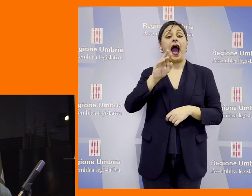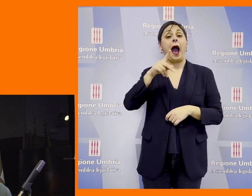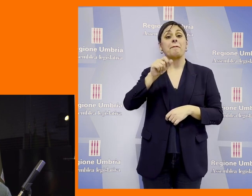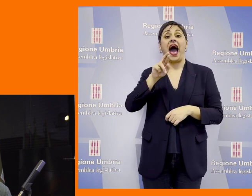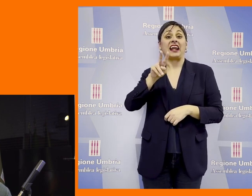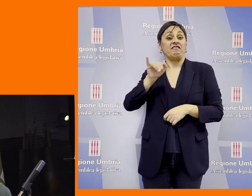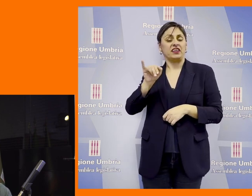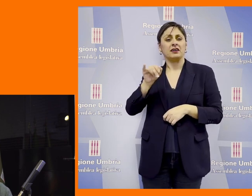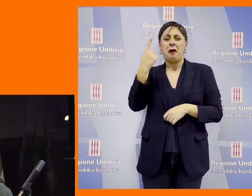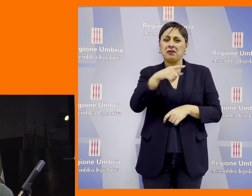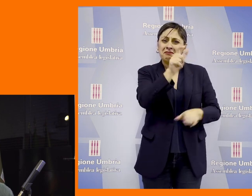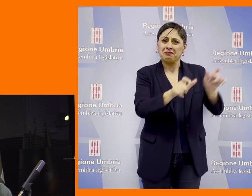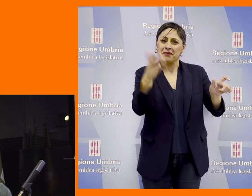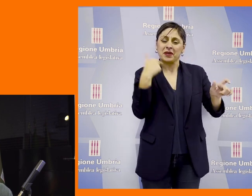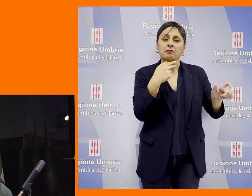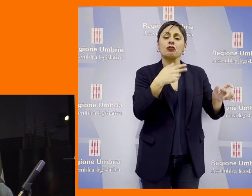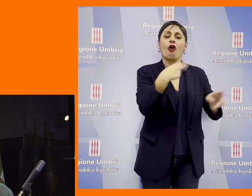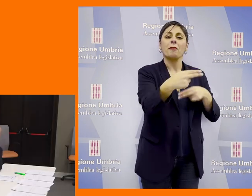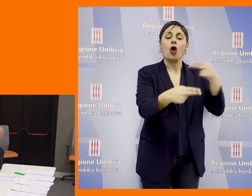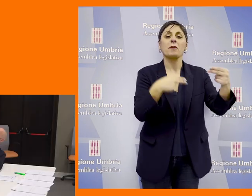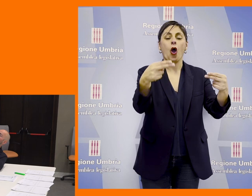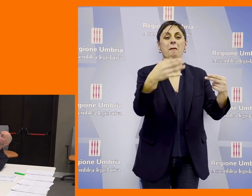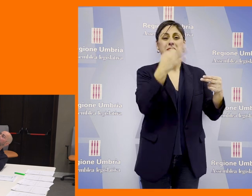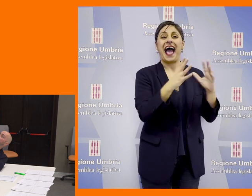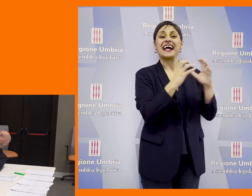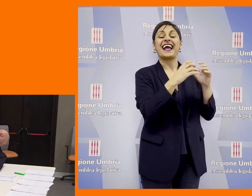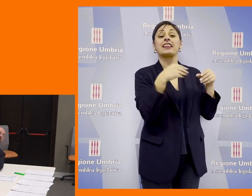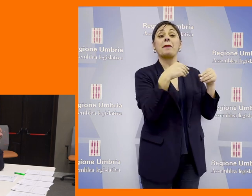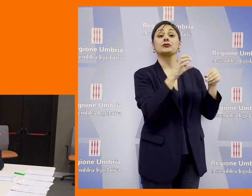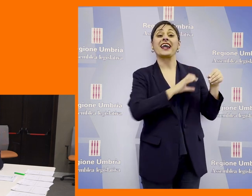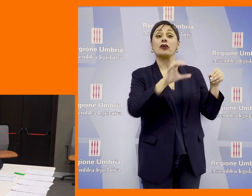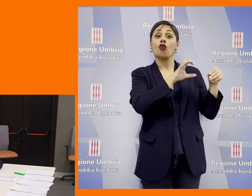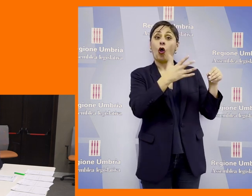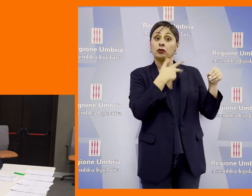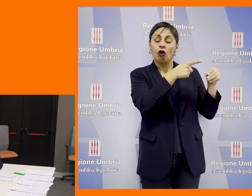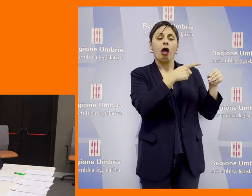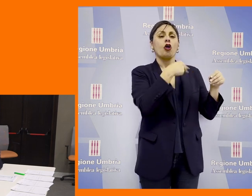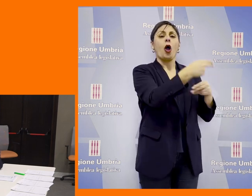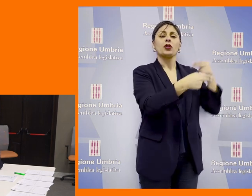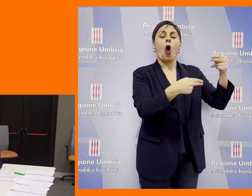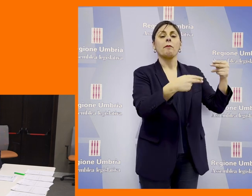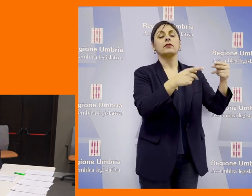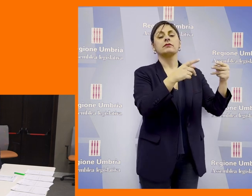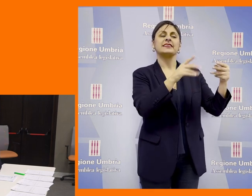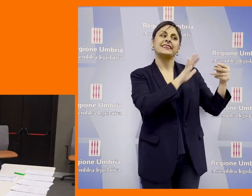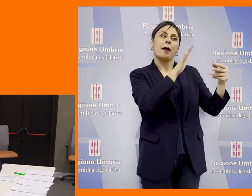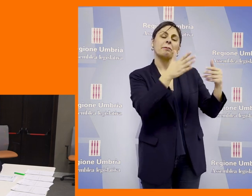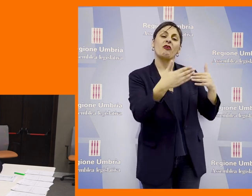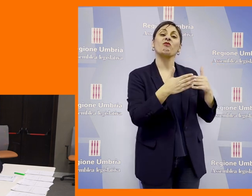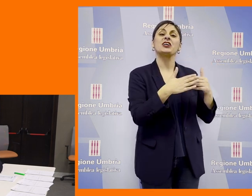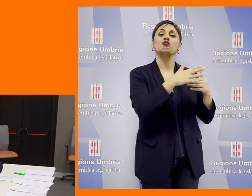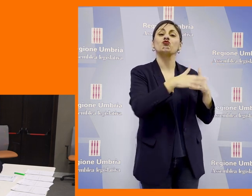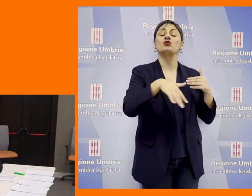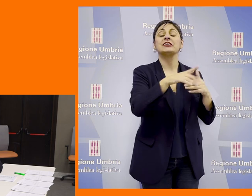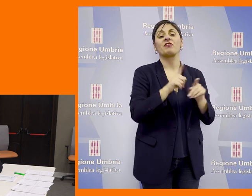Caparvi che bollò tutte queste figure nominate nelle varie partecipate della regione come vicine